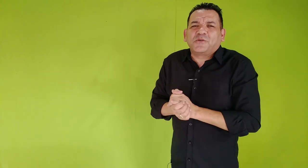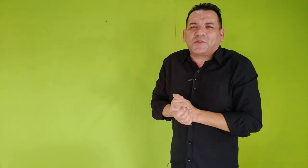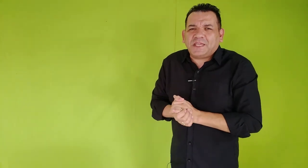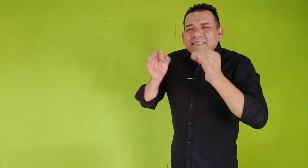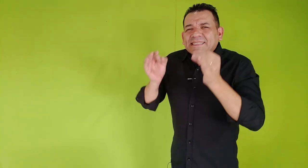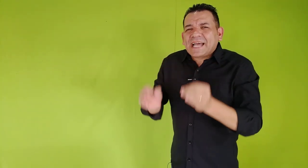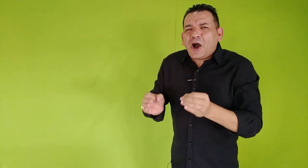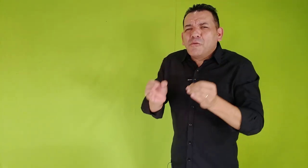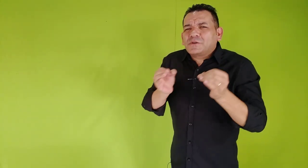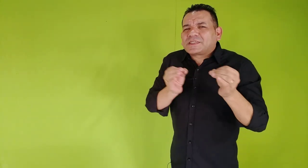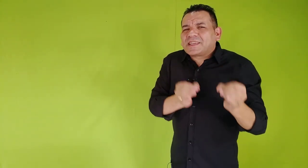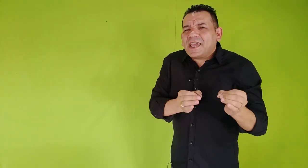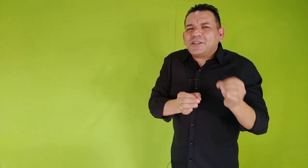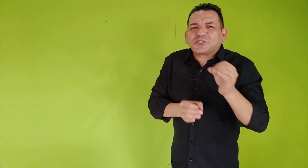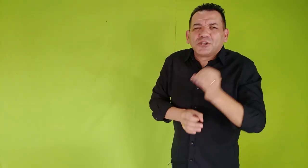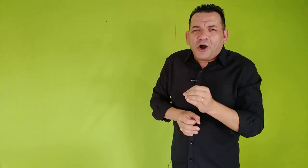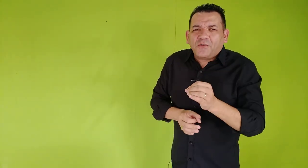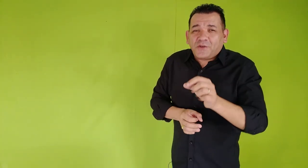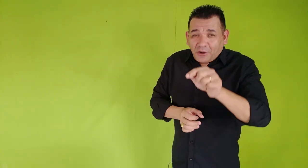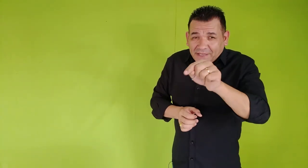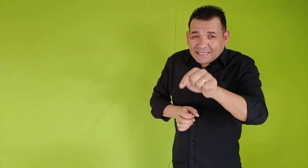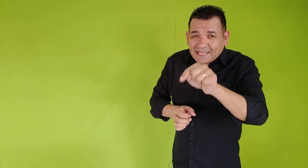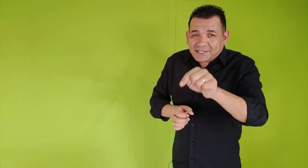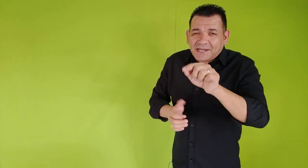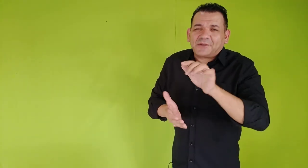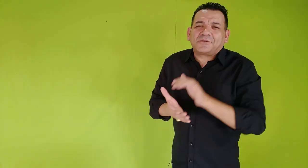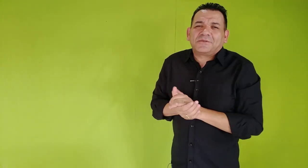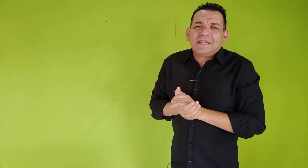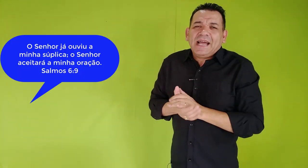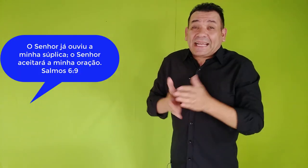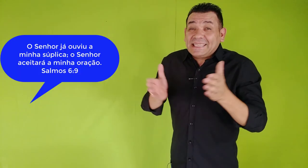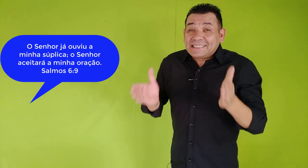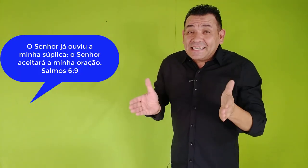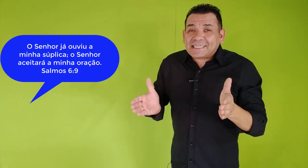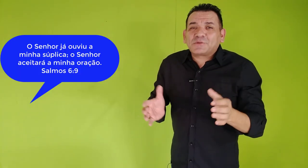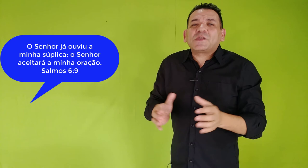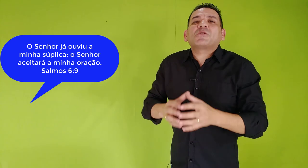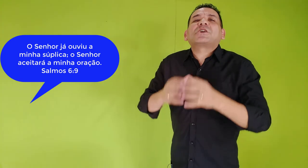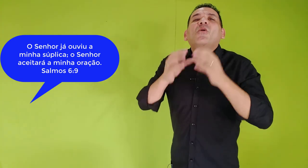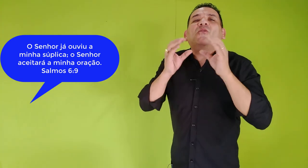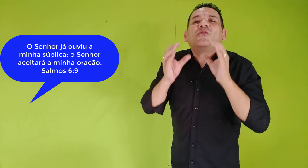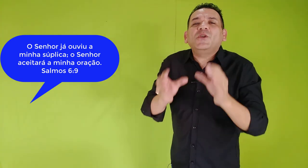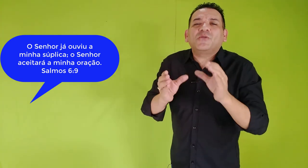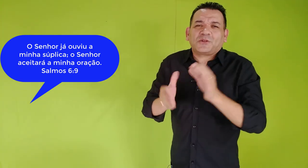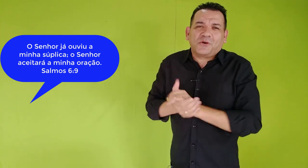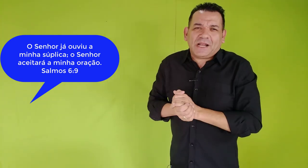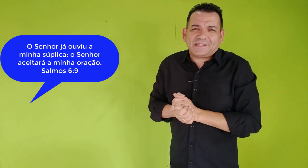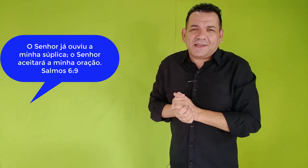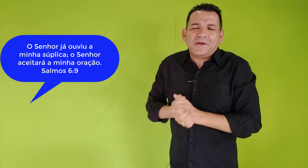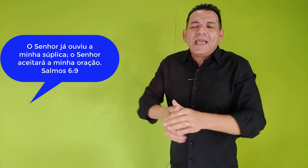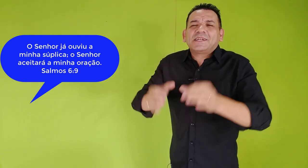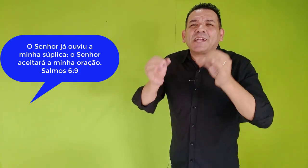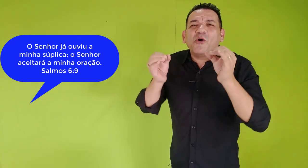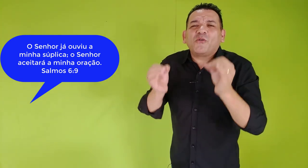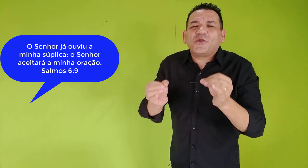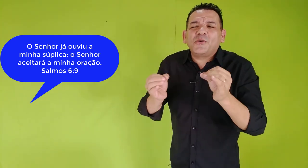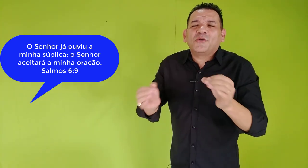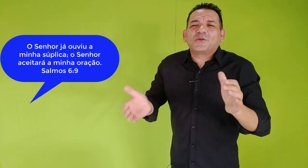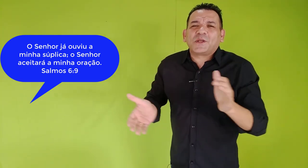ouvir. Salmo 6, 9. Olha o que está escrito. Aqui diz que o Senhor já ouviu a tua oração. Já ouviu o teu